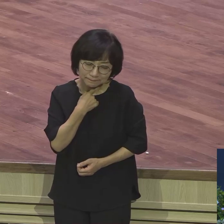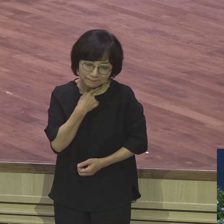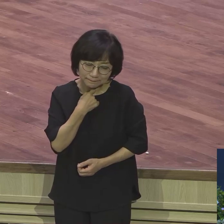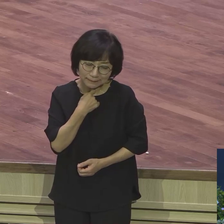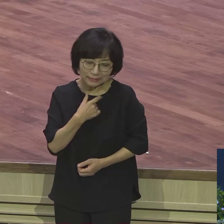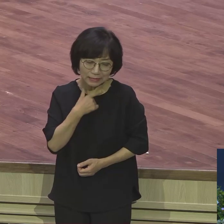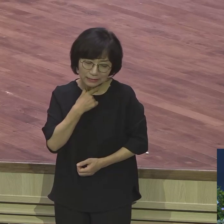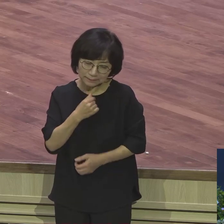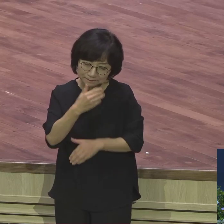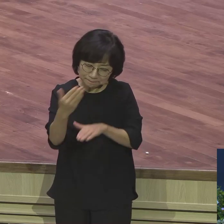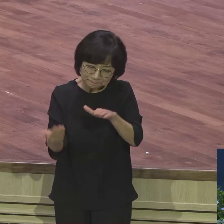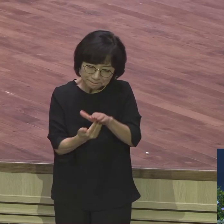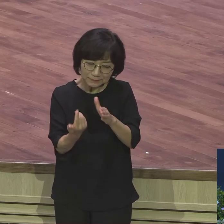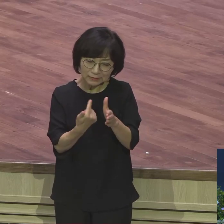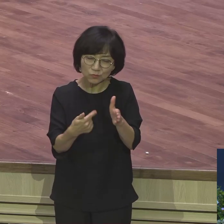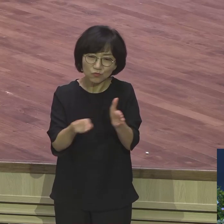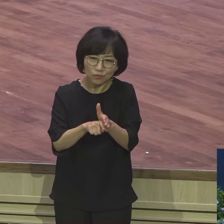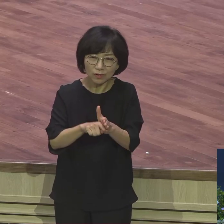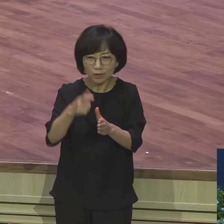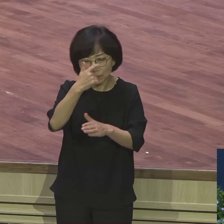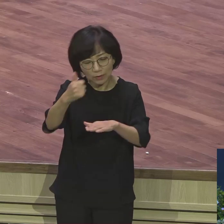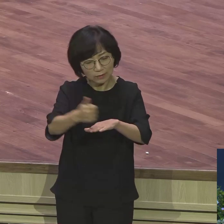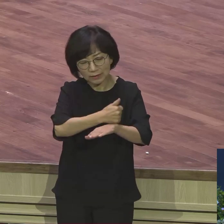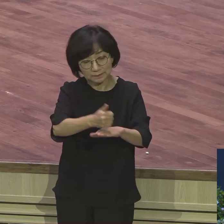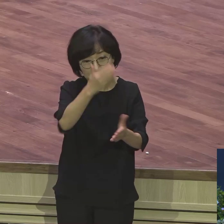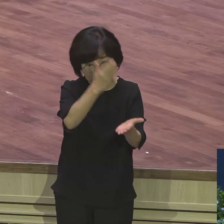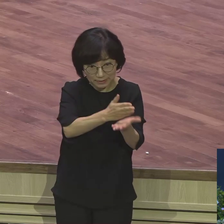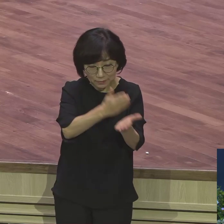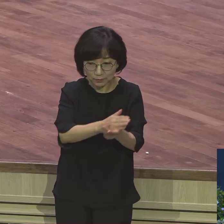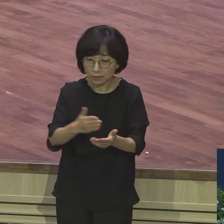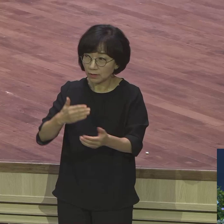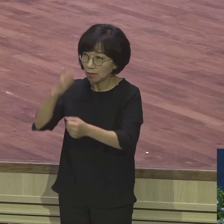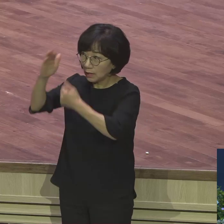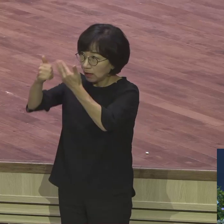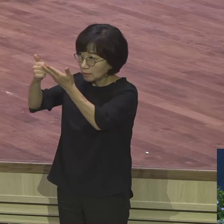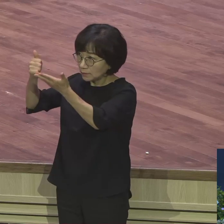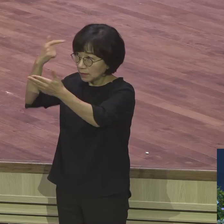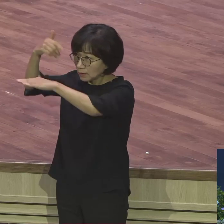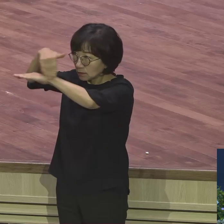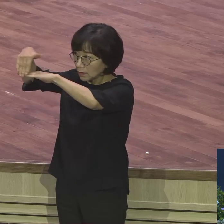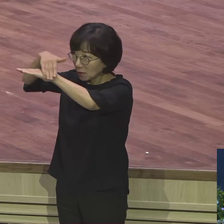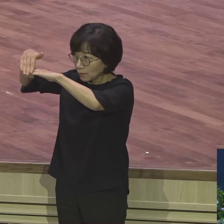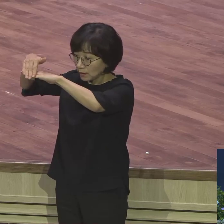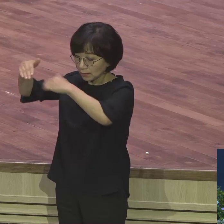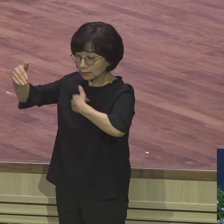하나님의 뜻과 교획이 성취되는 것이 성경적 형통이다